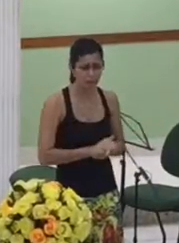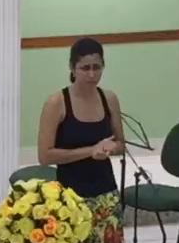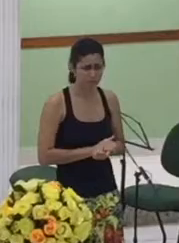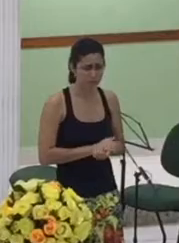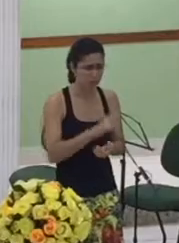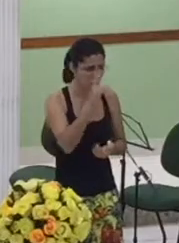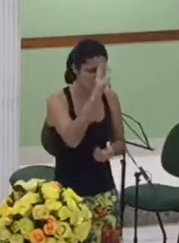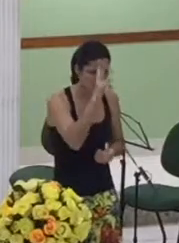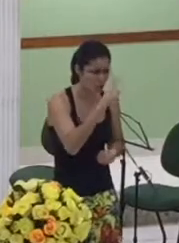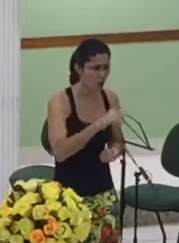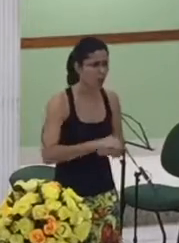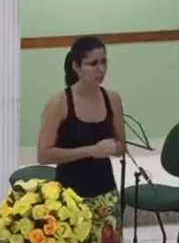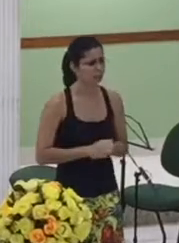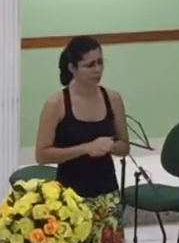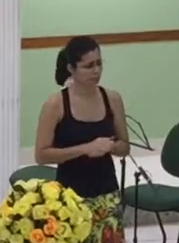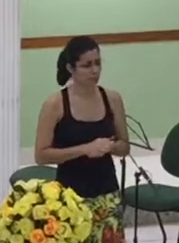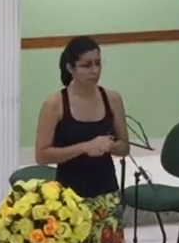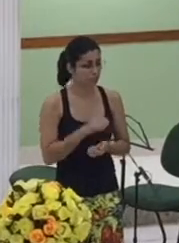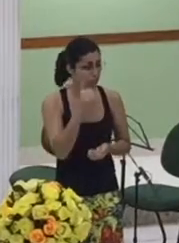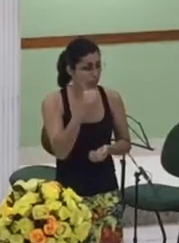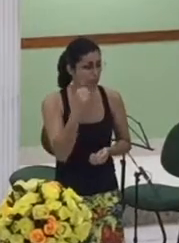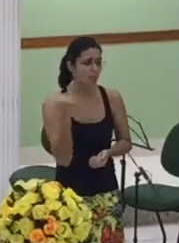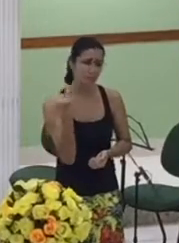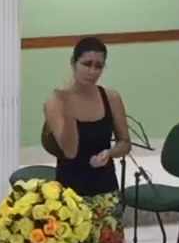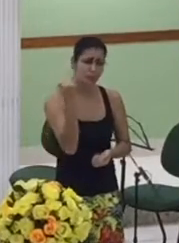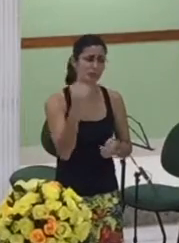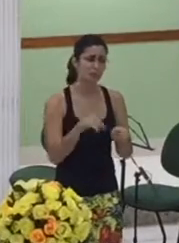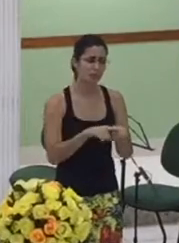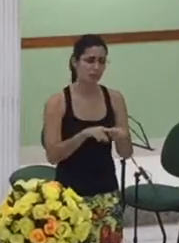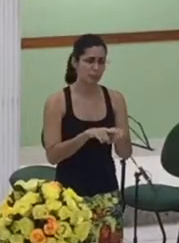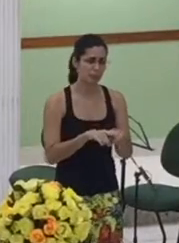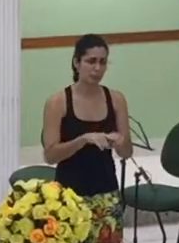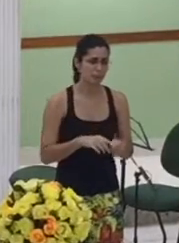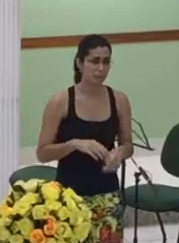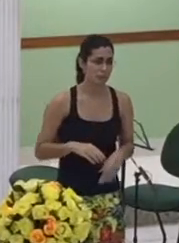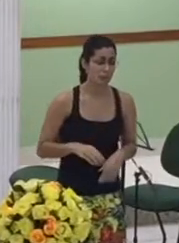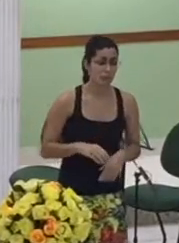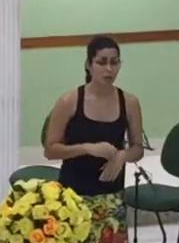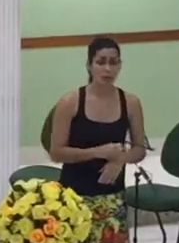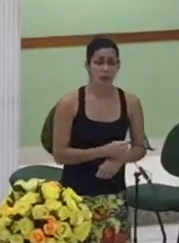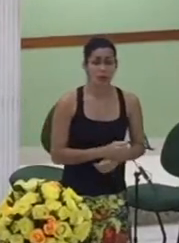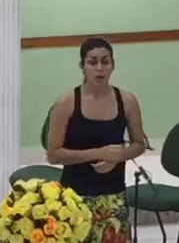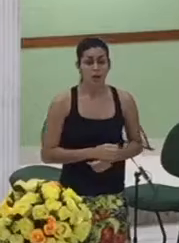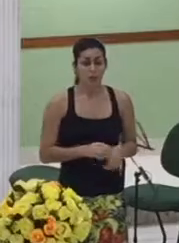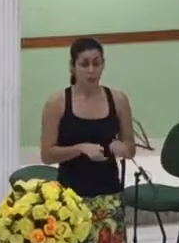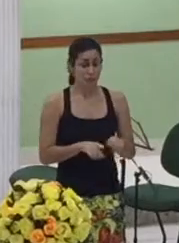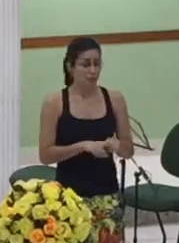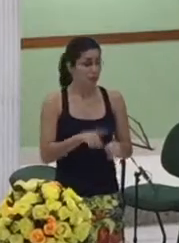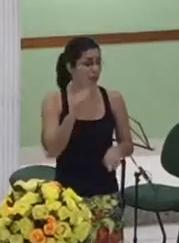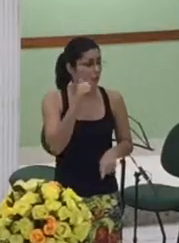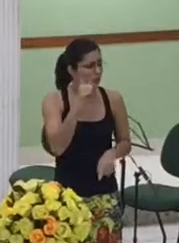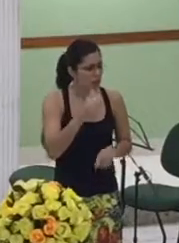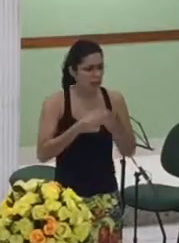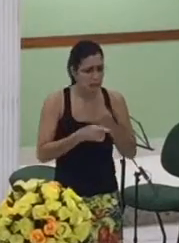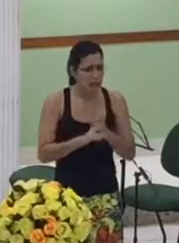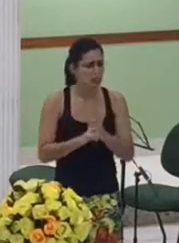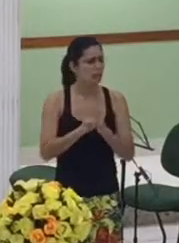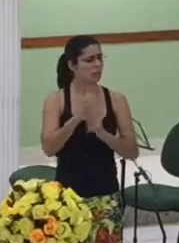conhecidas pelos apóstolos quantas mulheres a vida entra discretamente nos conta